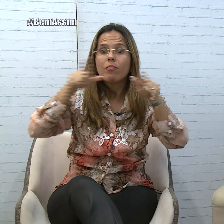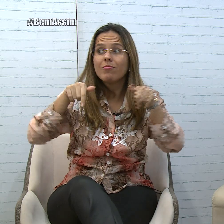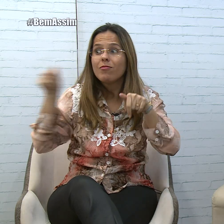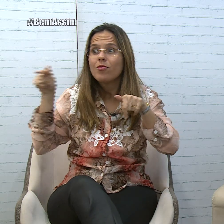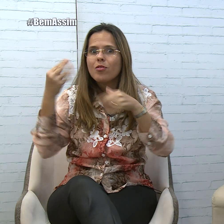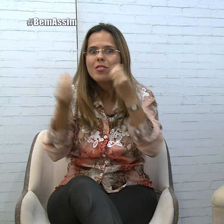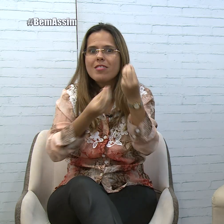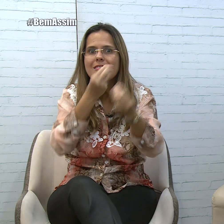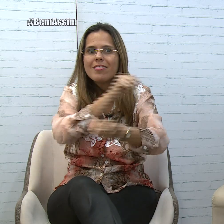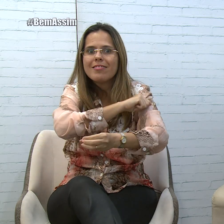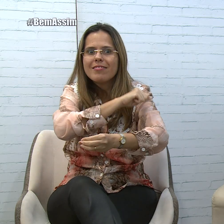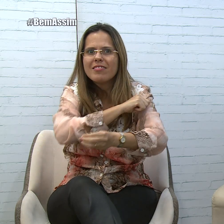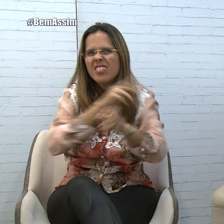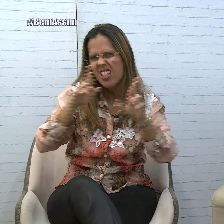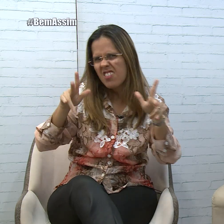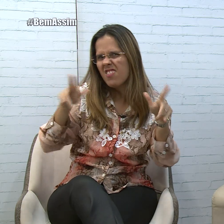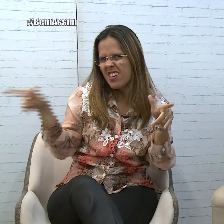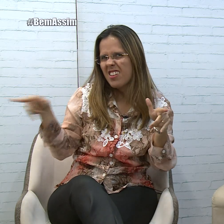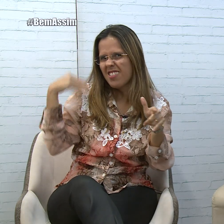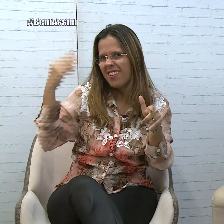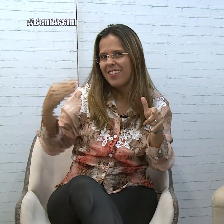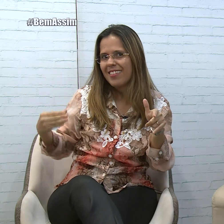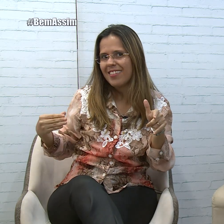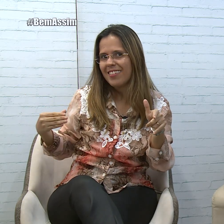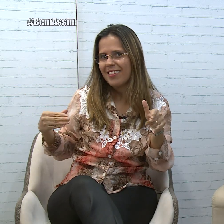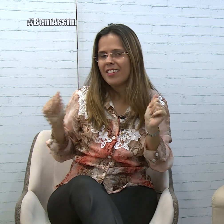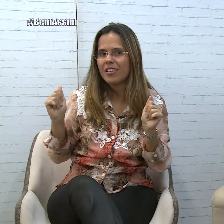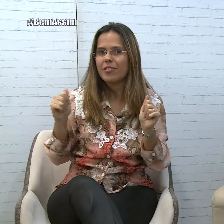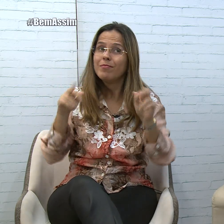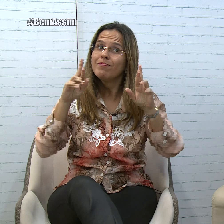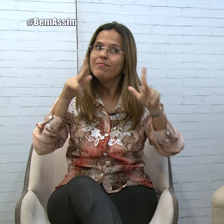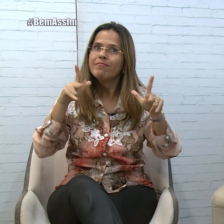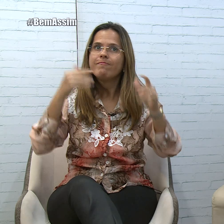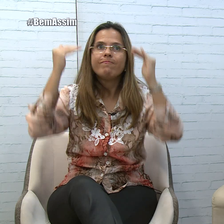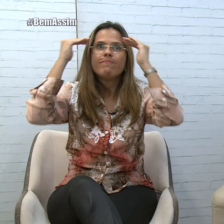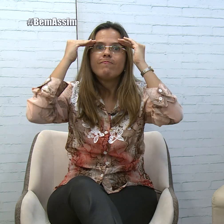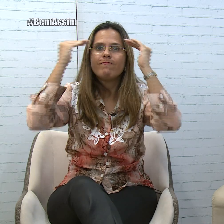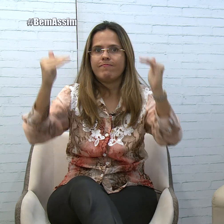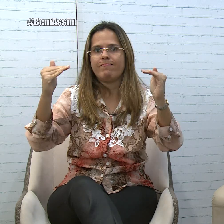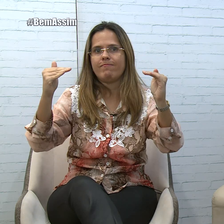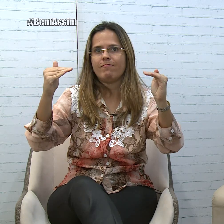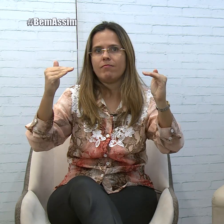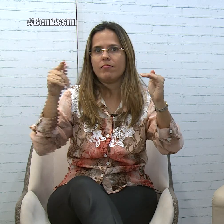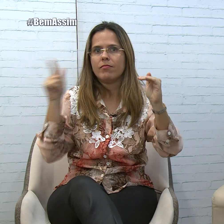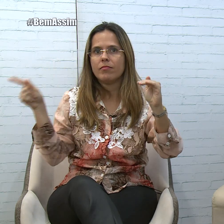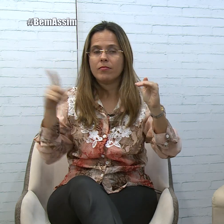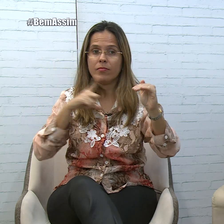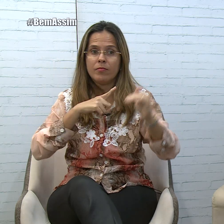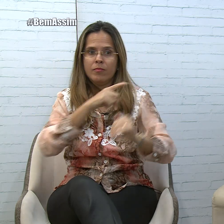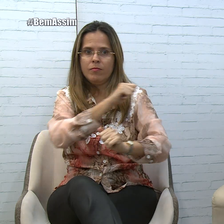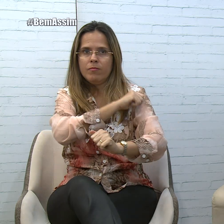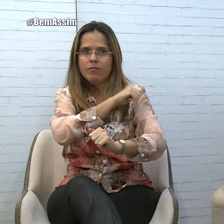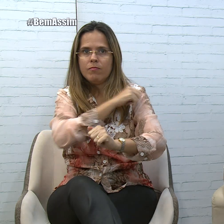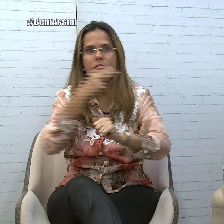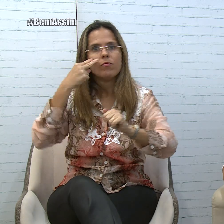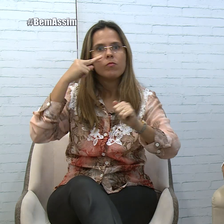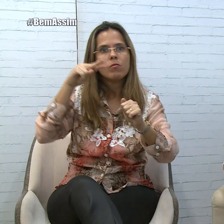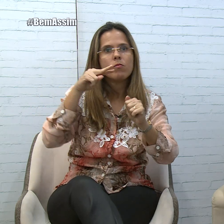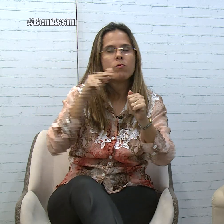Difere dos demais alunos? Difere no que diz respeito à atenção, né? Enquanto você tem um aluno que olha uma rede social, que